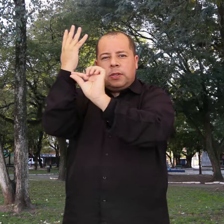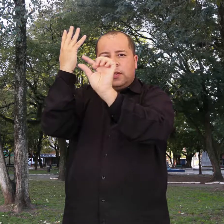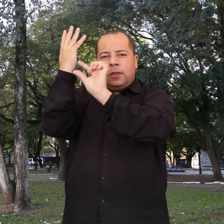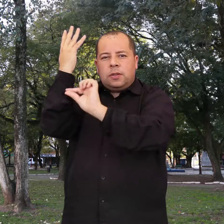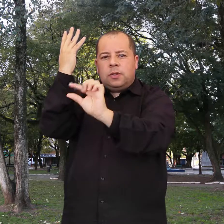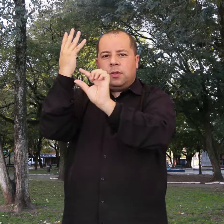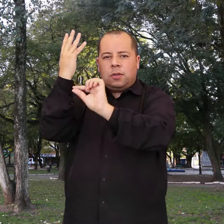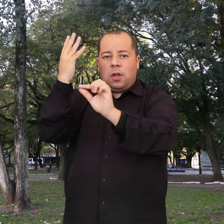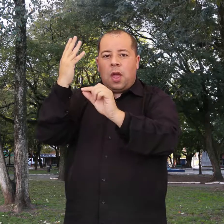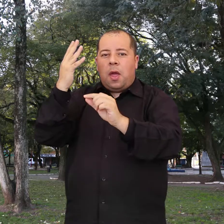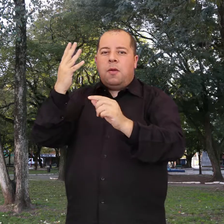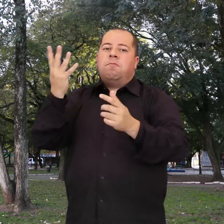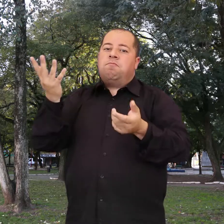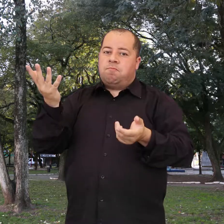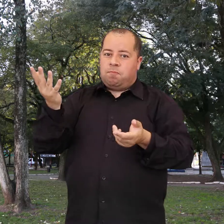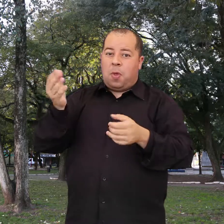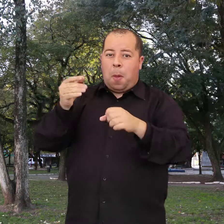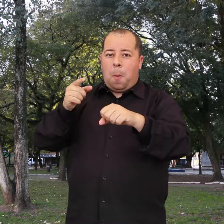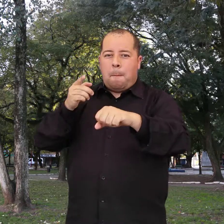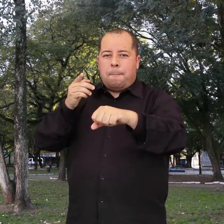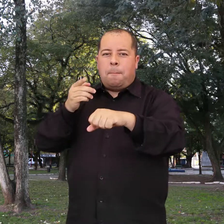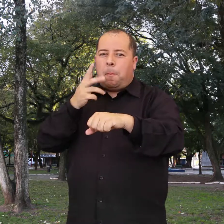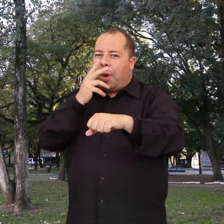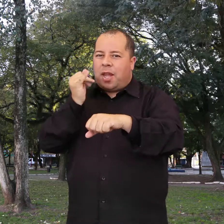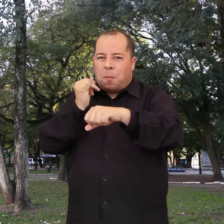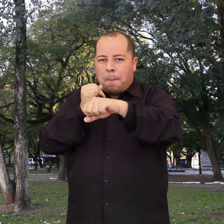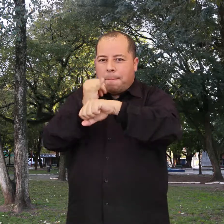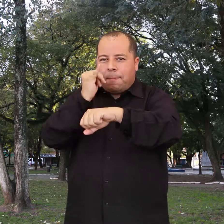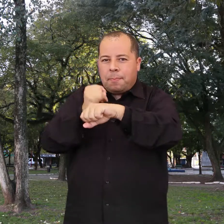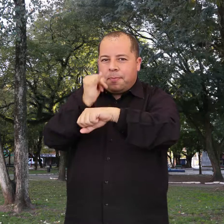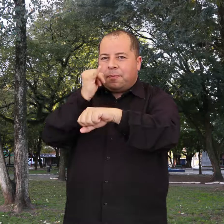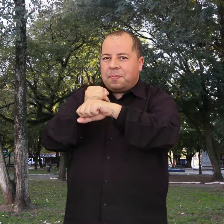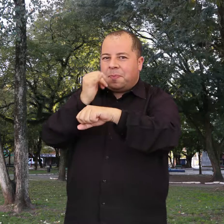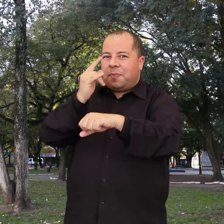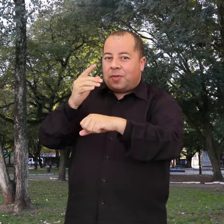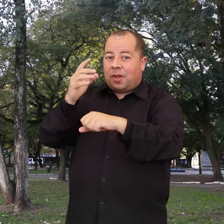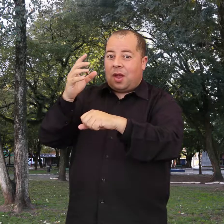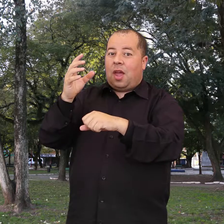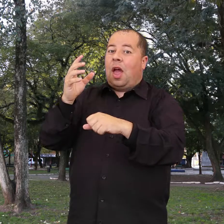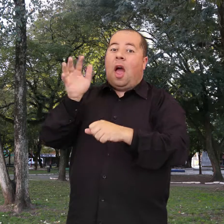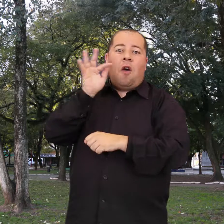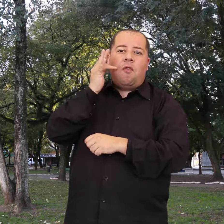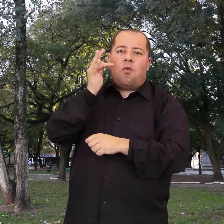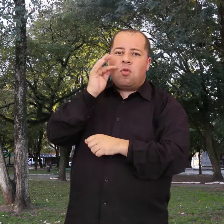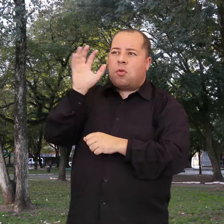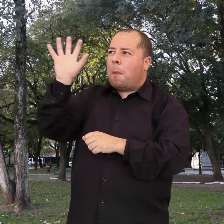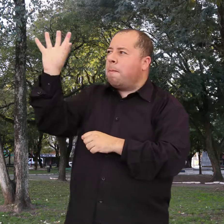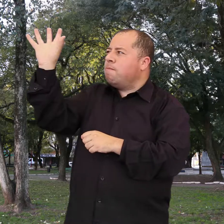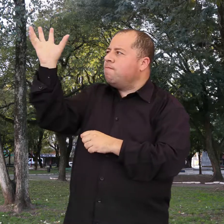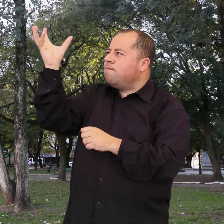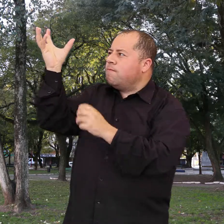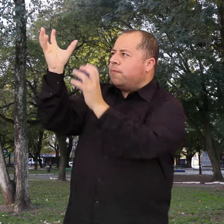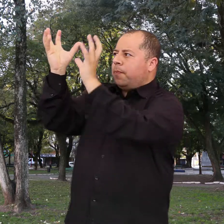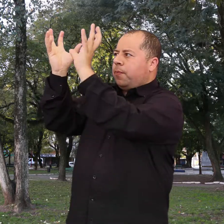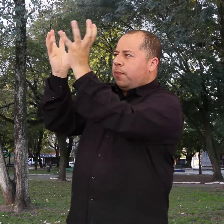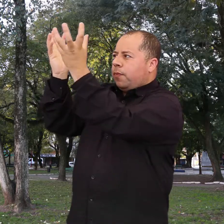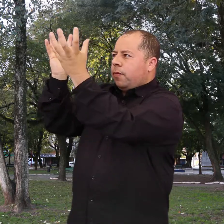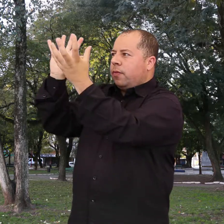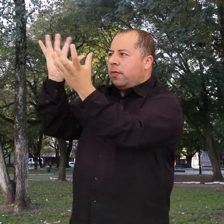estreitas e rígidas, com uma ponta afiada. Os frutos são produzidos em grandes pinhas que podem